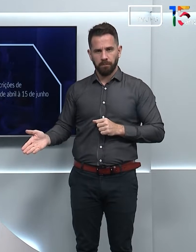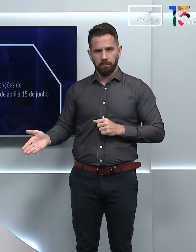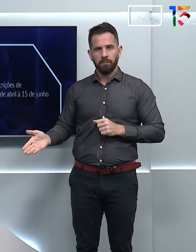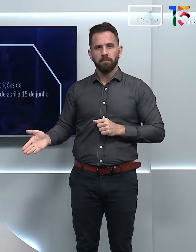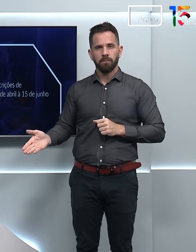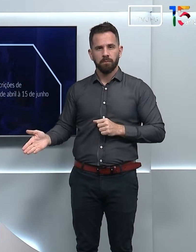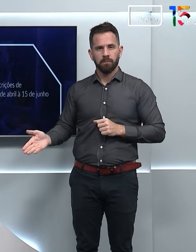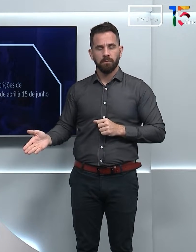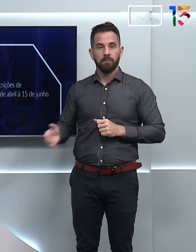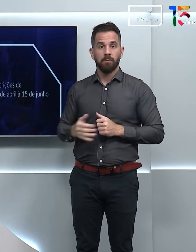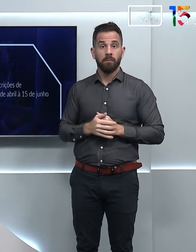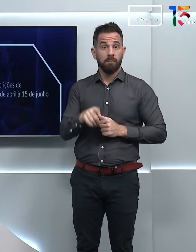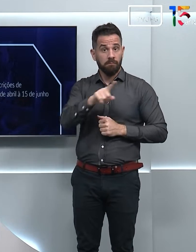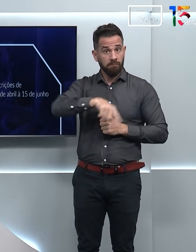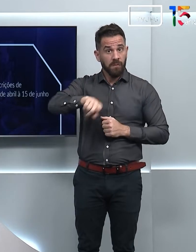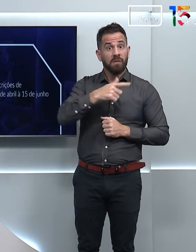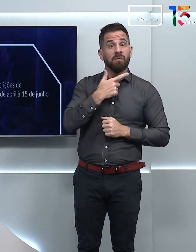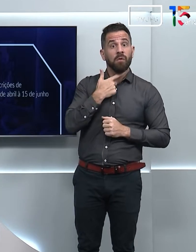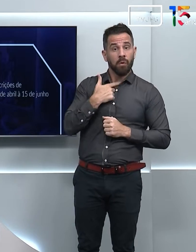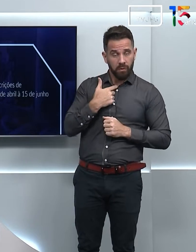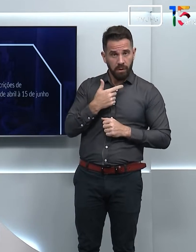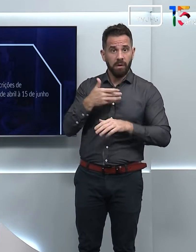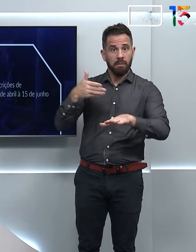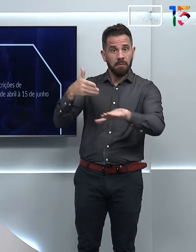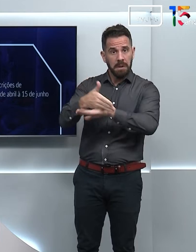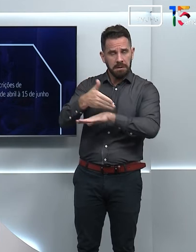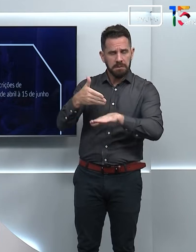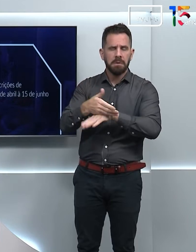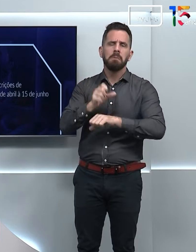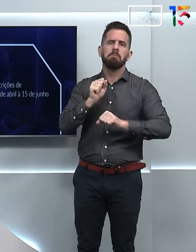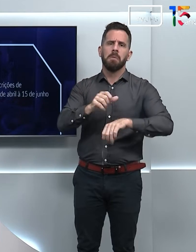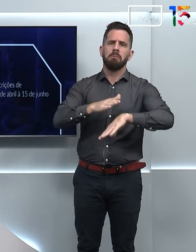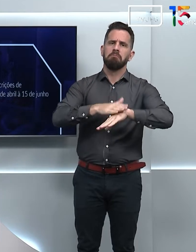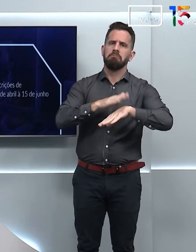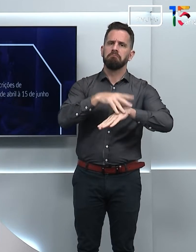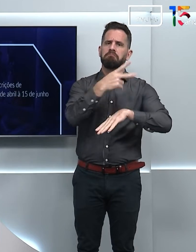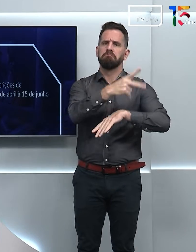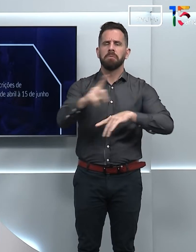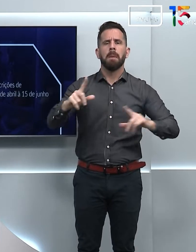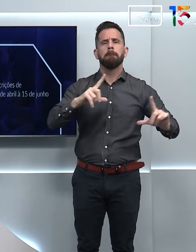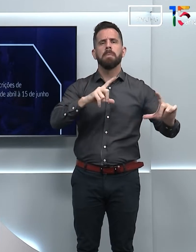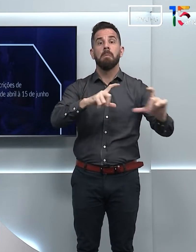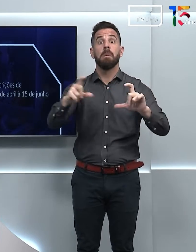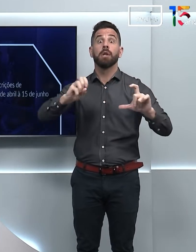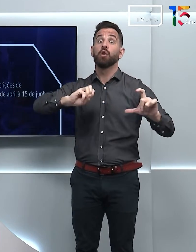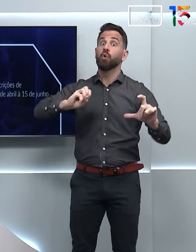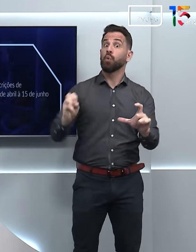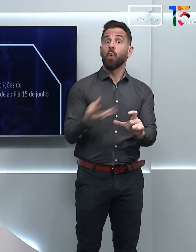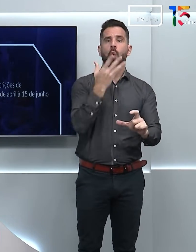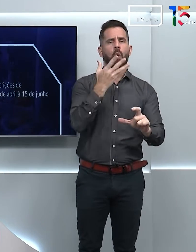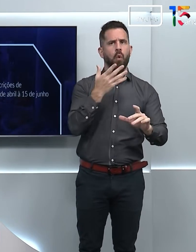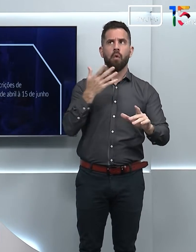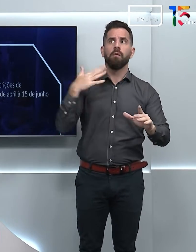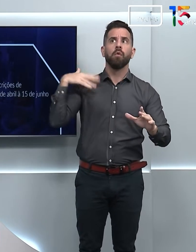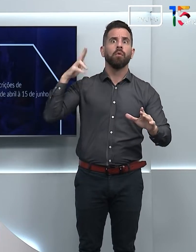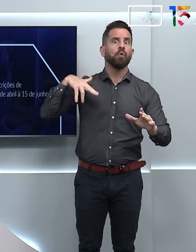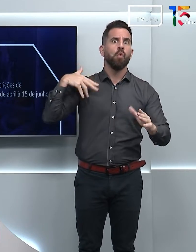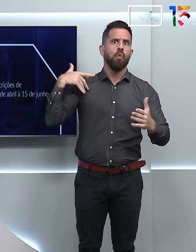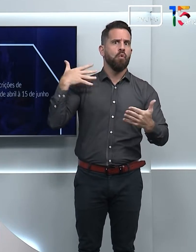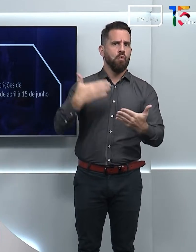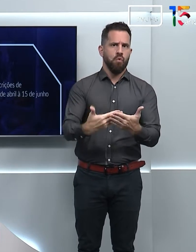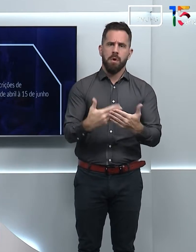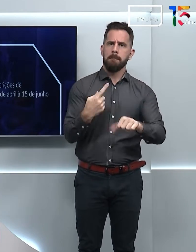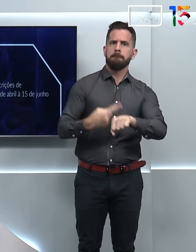Para participar, candidatos devem submeter ensaios fotográficos inéditos, com temas e técnicas livres.